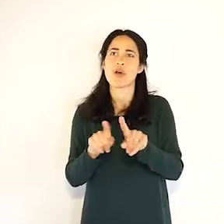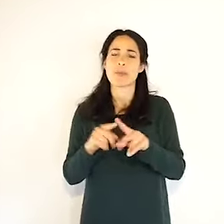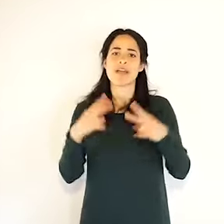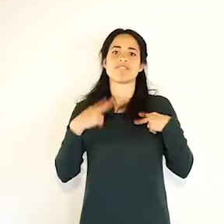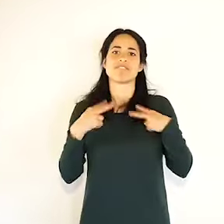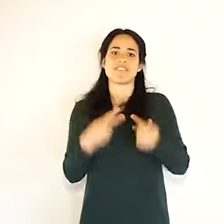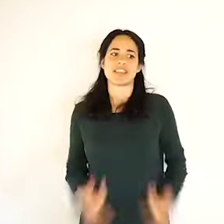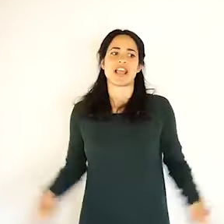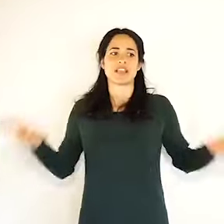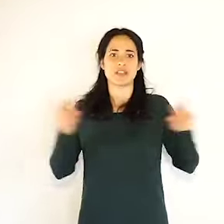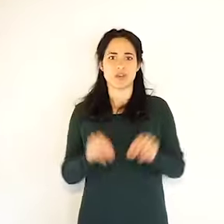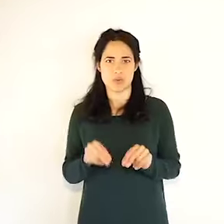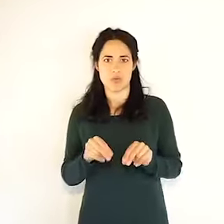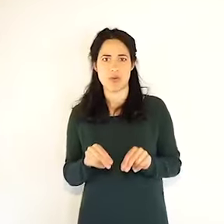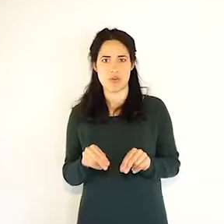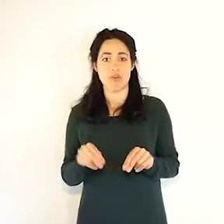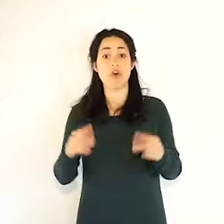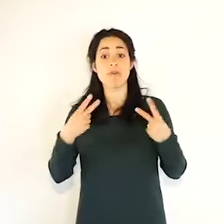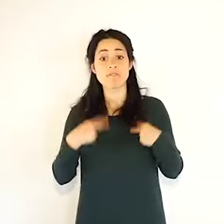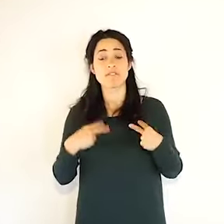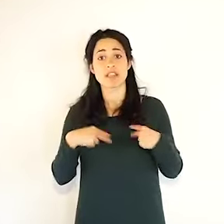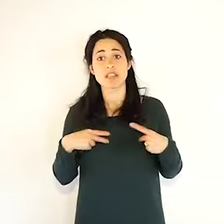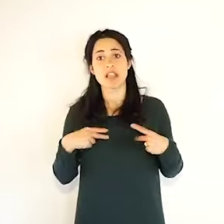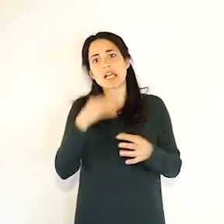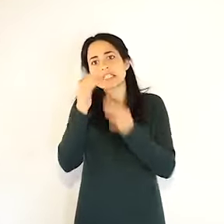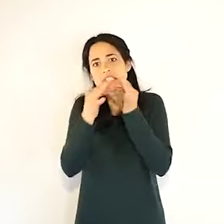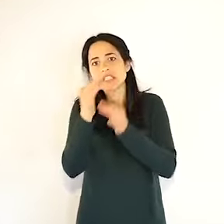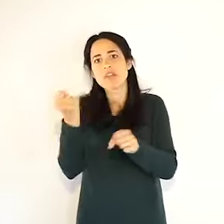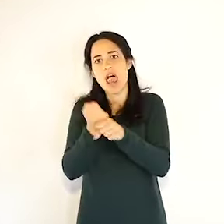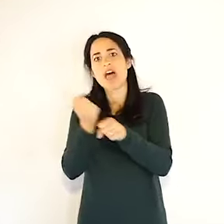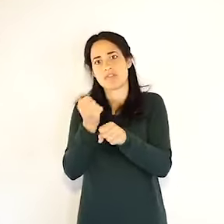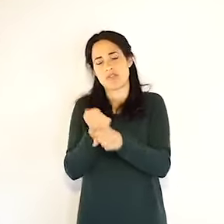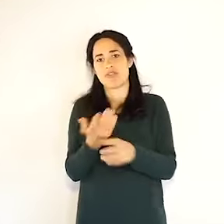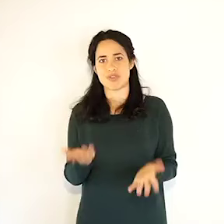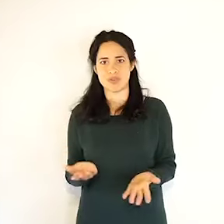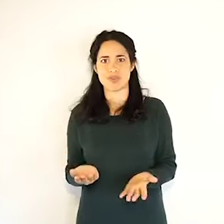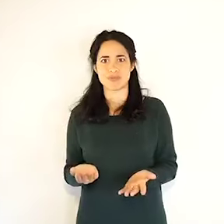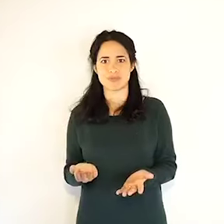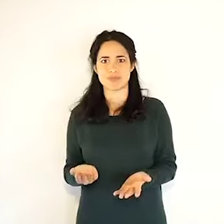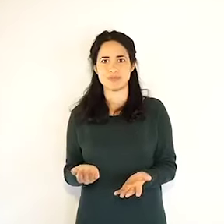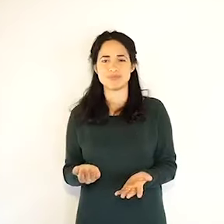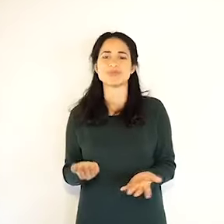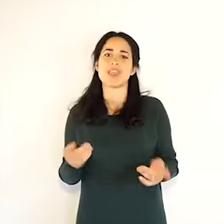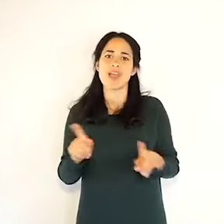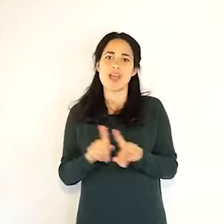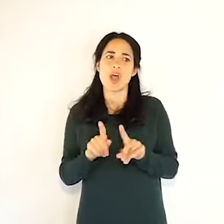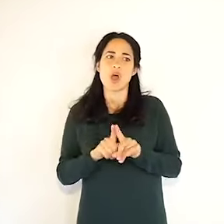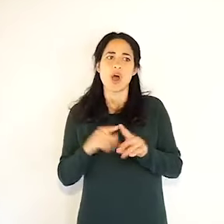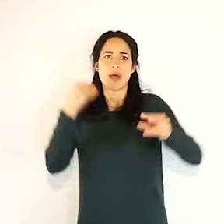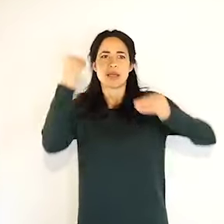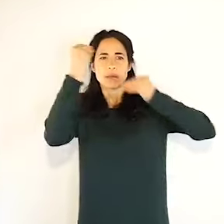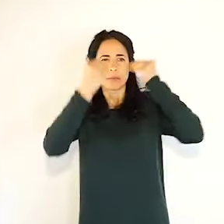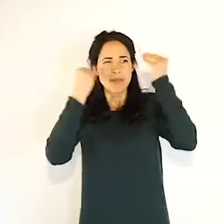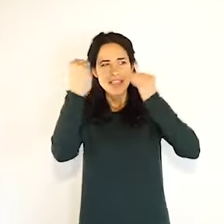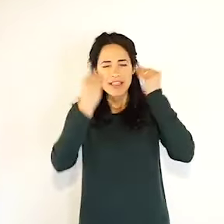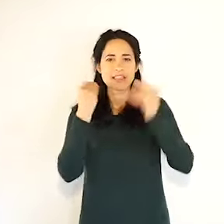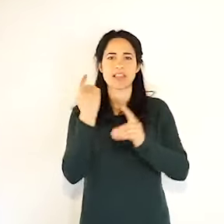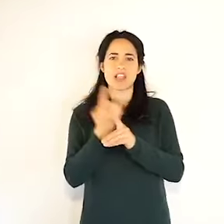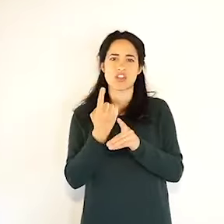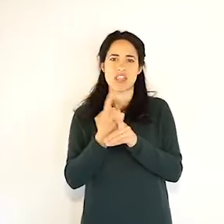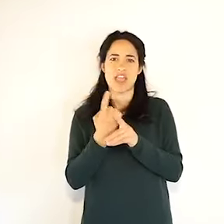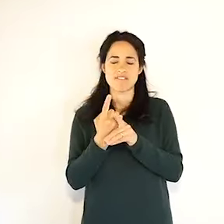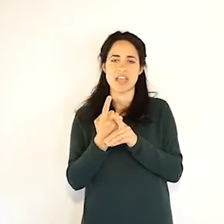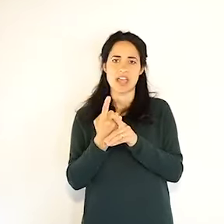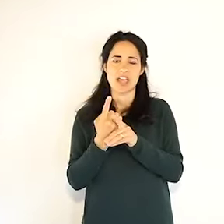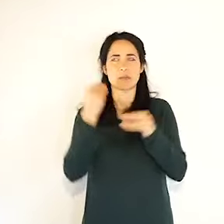una fase in cui si dovrà convivere col virus non dobbiamo avere paura di immaginare il